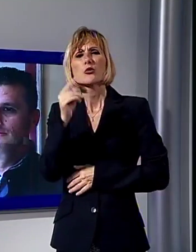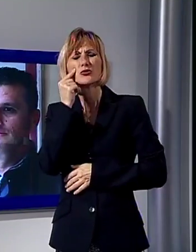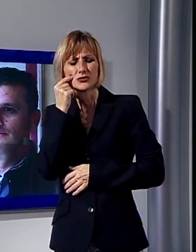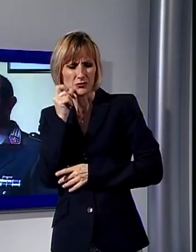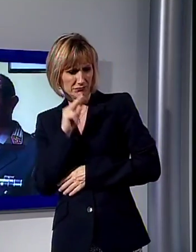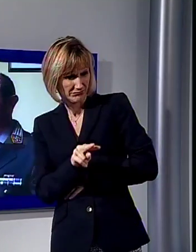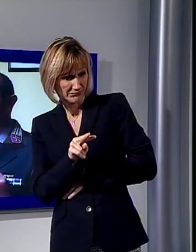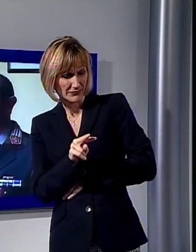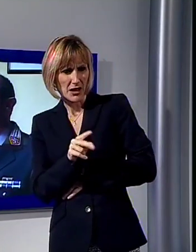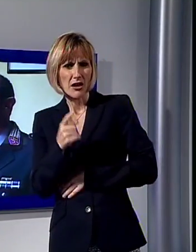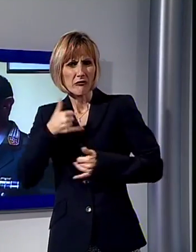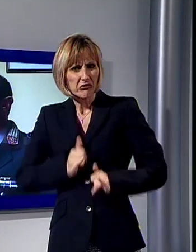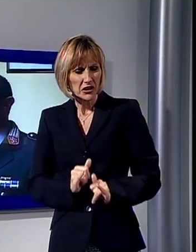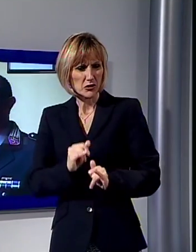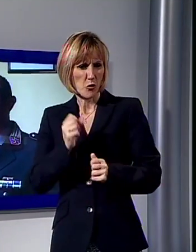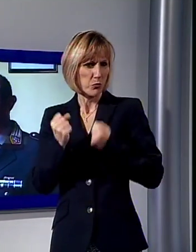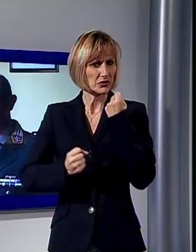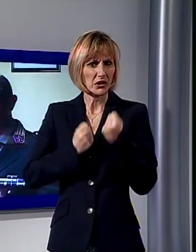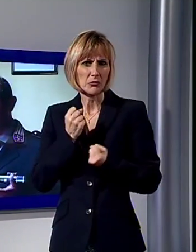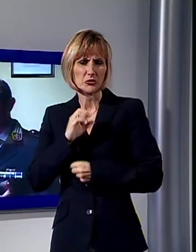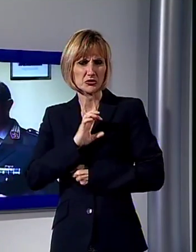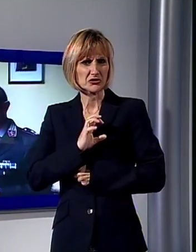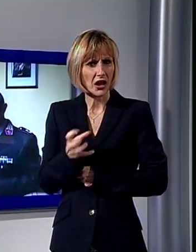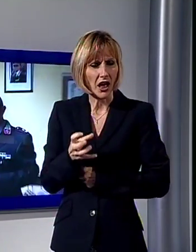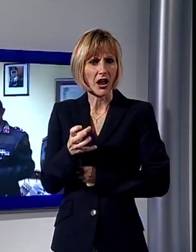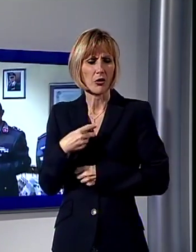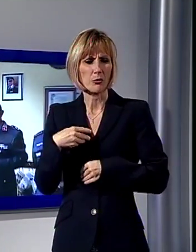preoccupati per il comportamento e le frequentazioni dei loro figli.